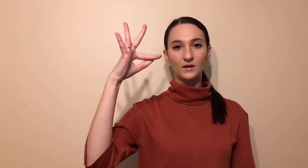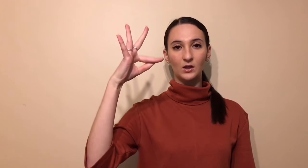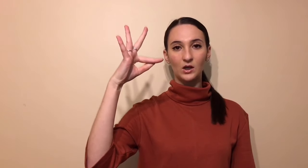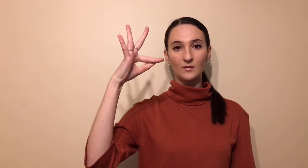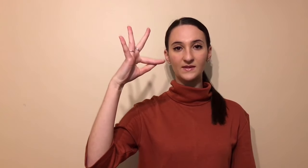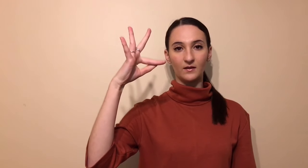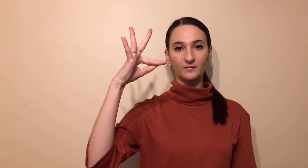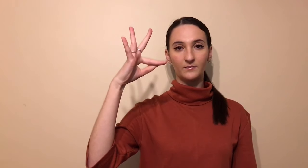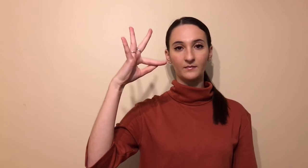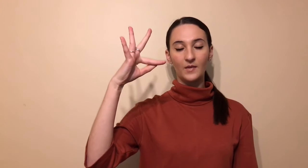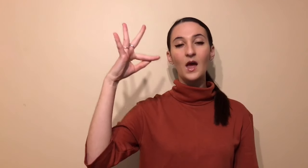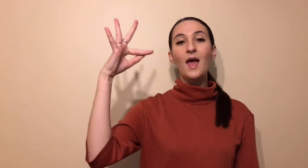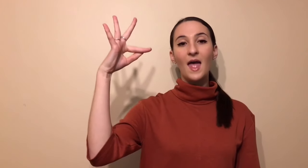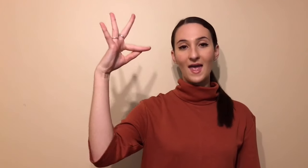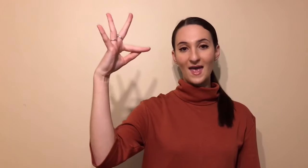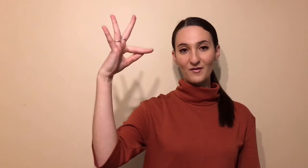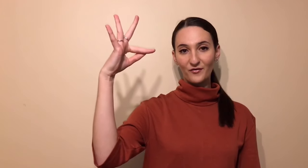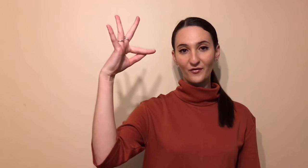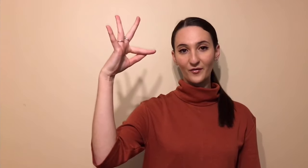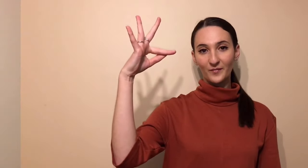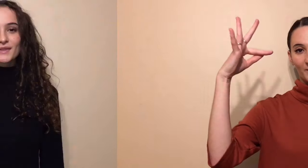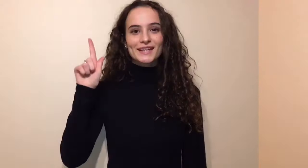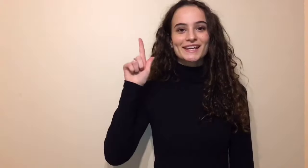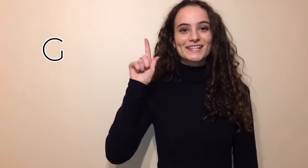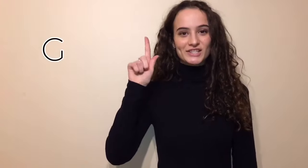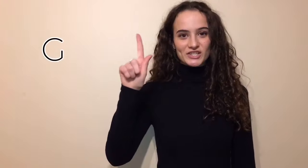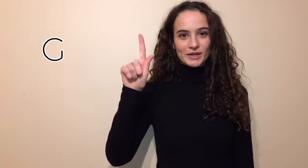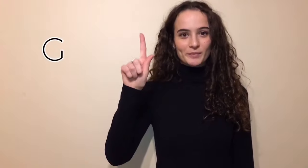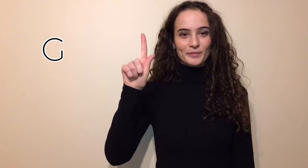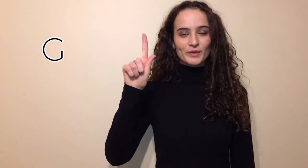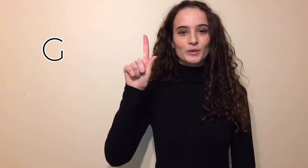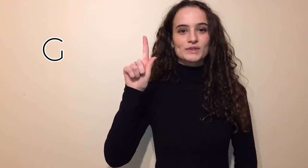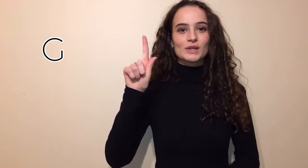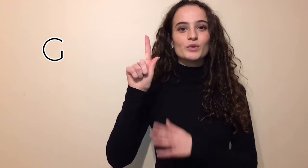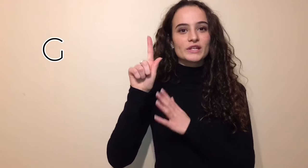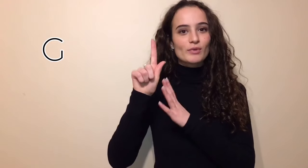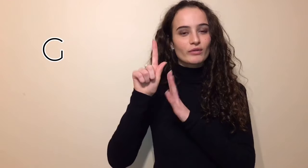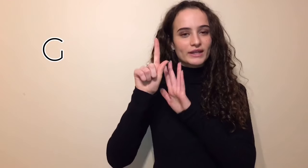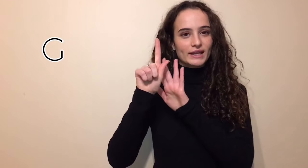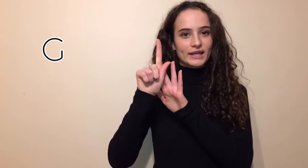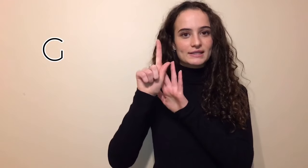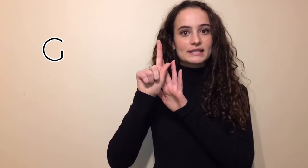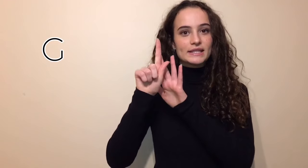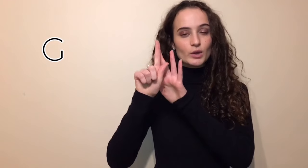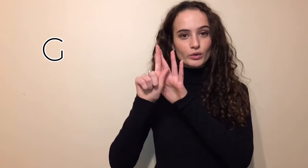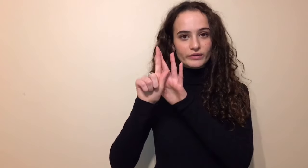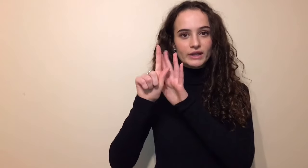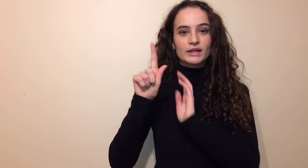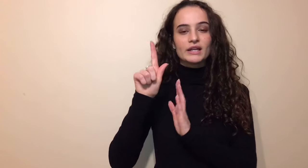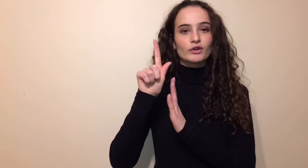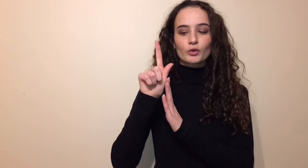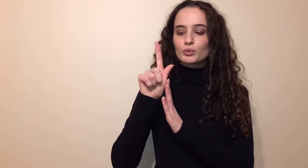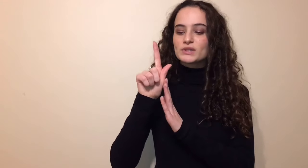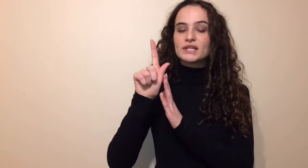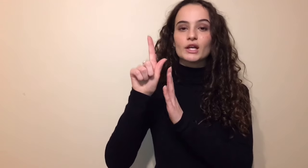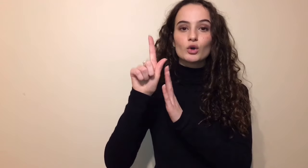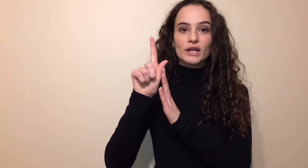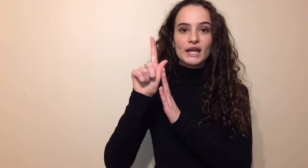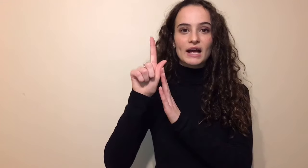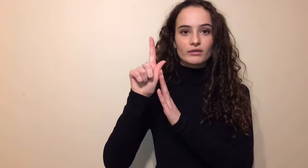comme ça. F. G. Donc, c'est uniquement votre index qui est levé et votre pouce qui est collé à